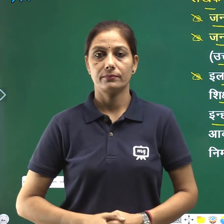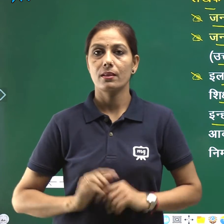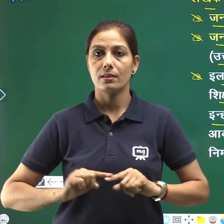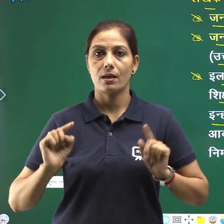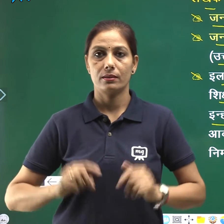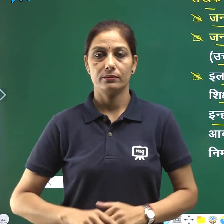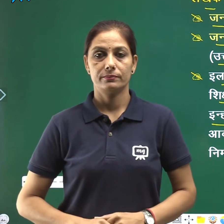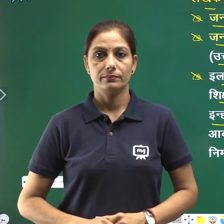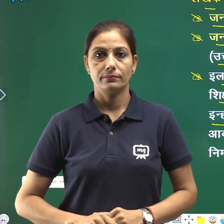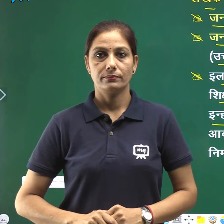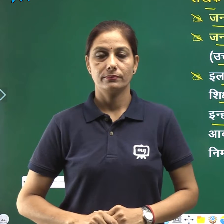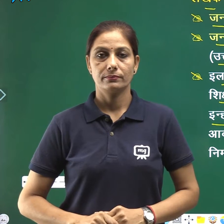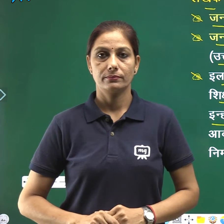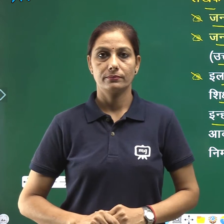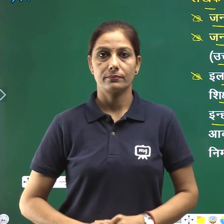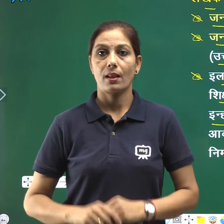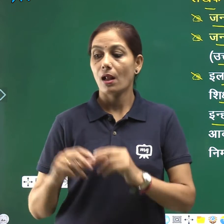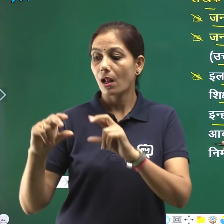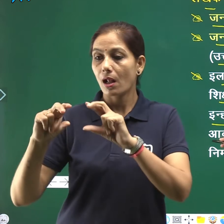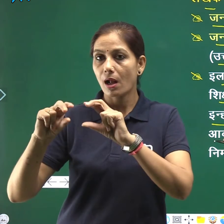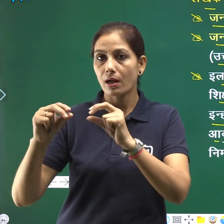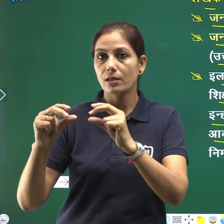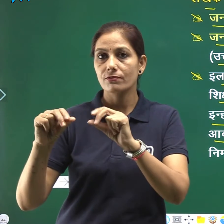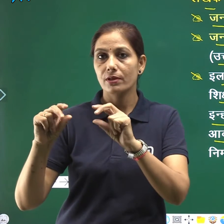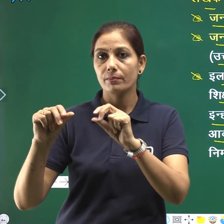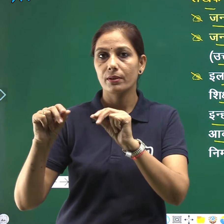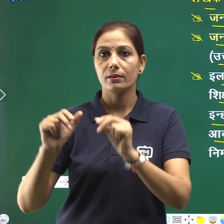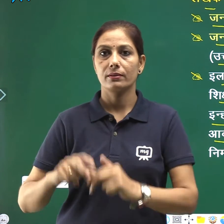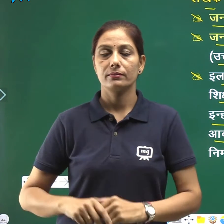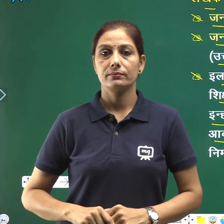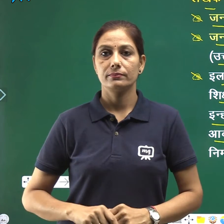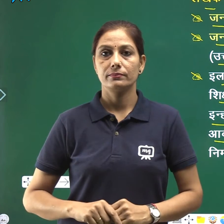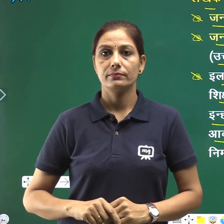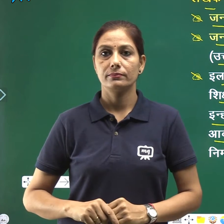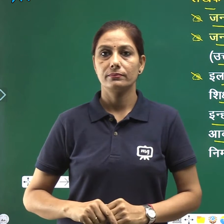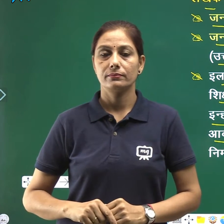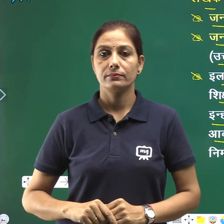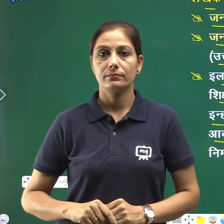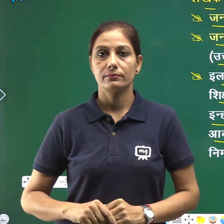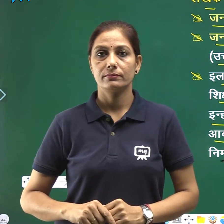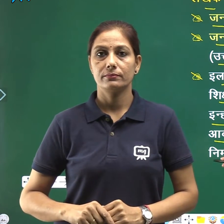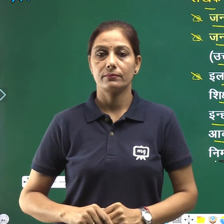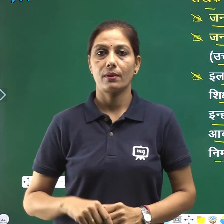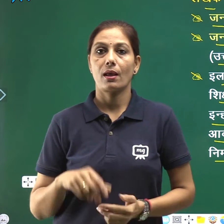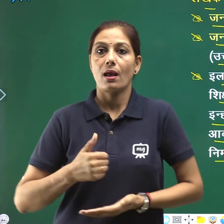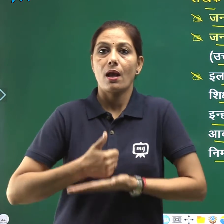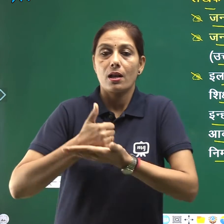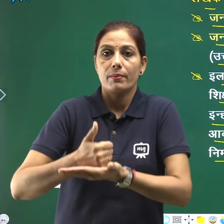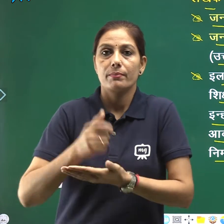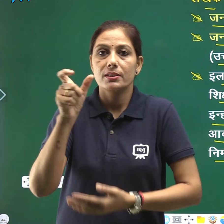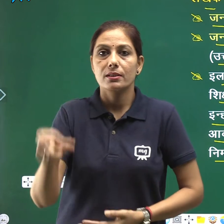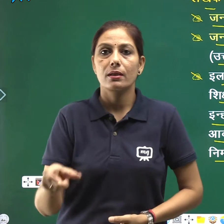तथा आकाश्वाणी में साहेक निर्माता का कारे भी किया